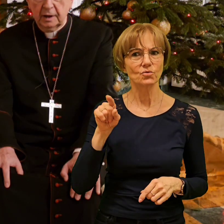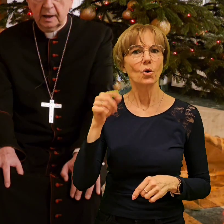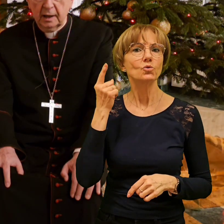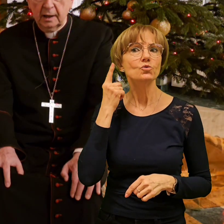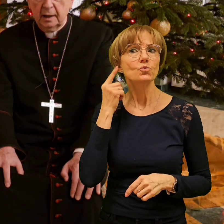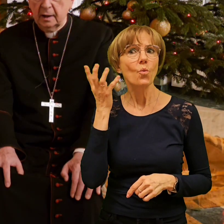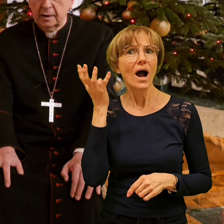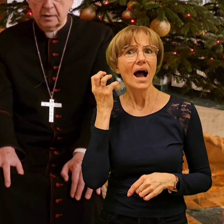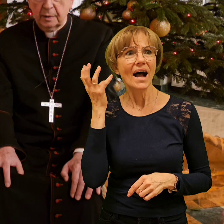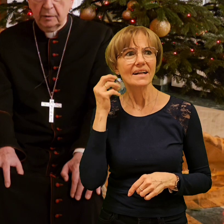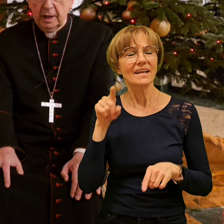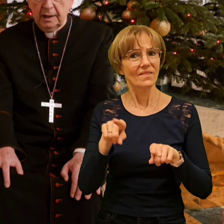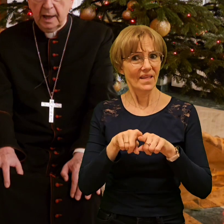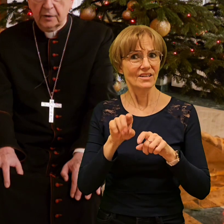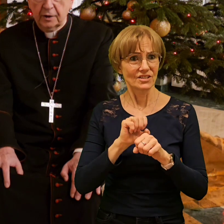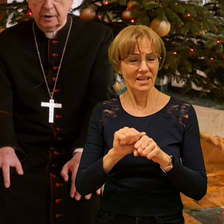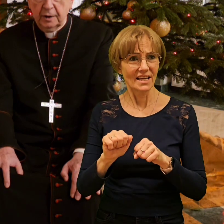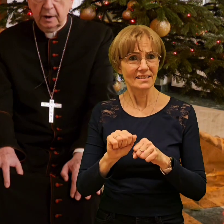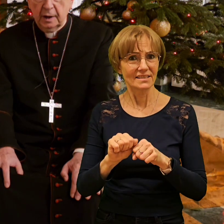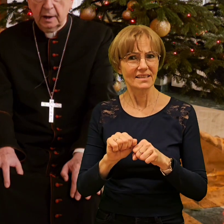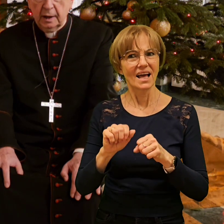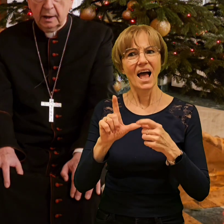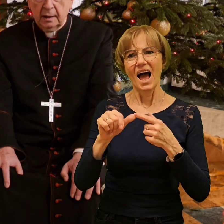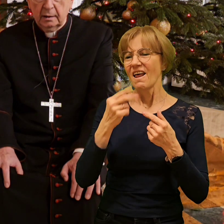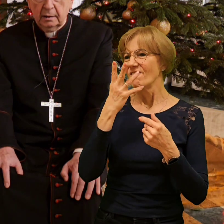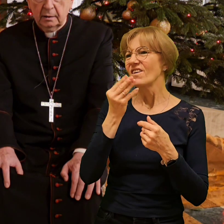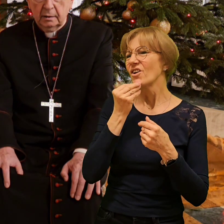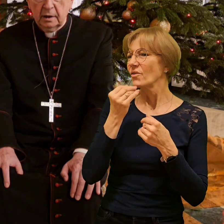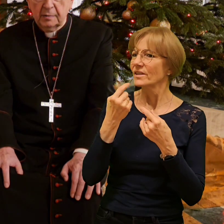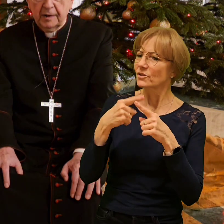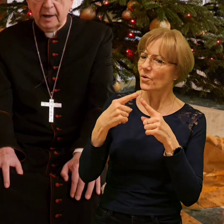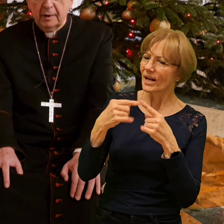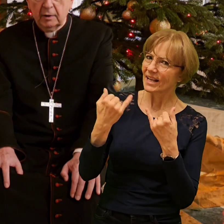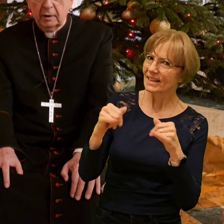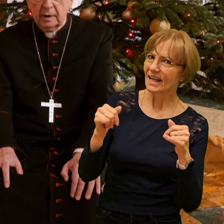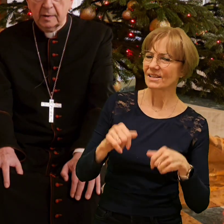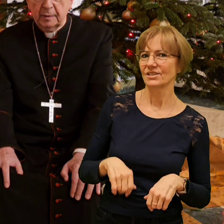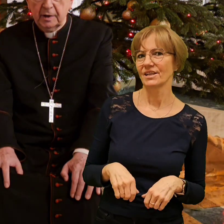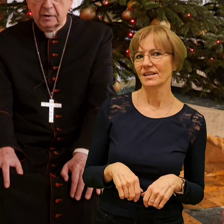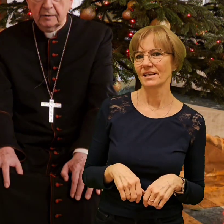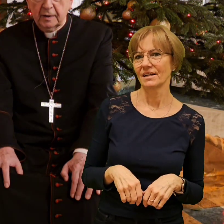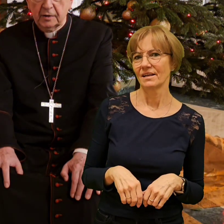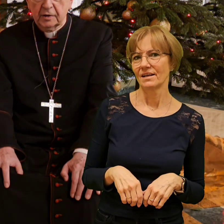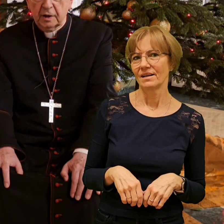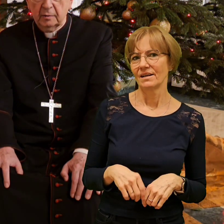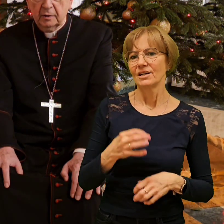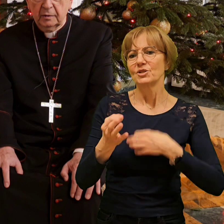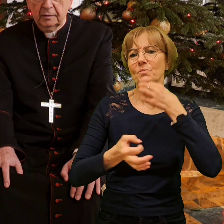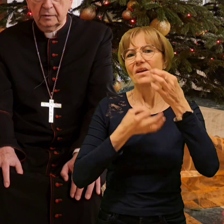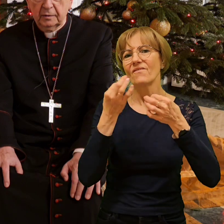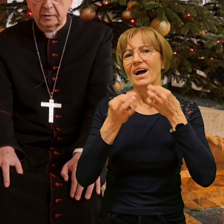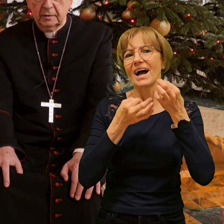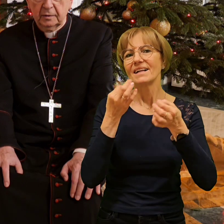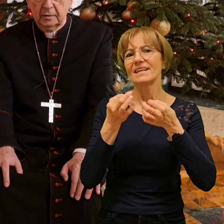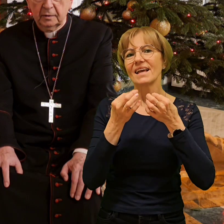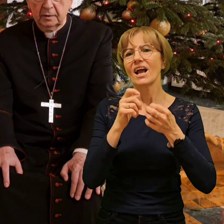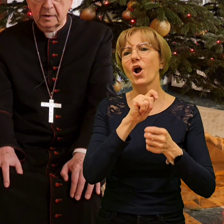zupełnie inaczej. Nie śpiewamy kolęd z papieżem Franciszkiem, bo on